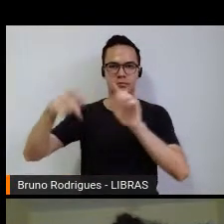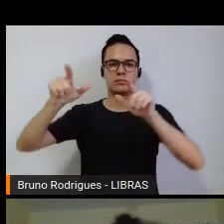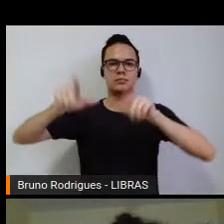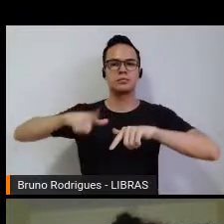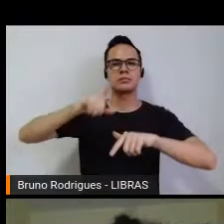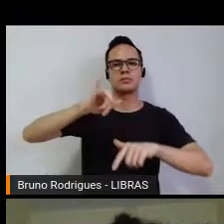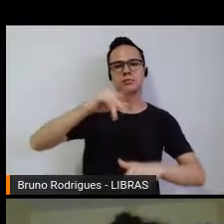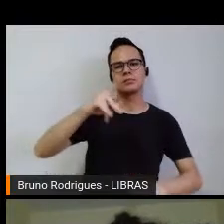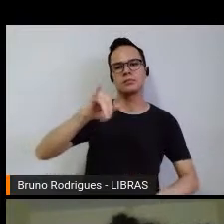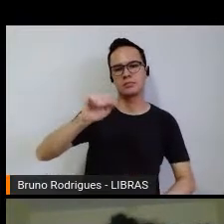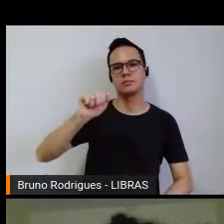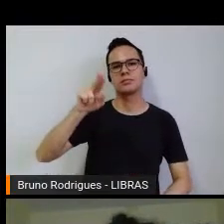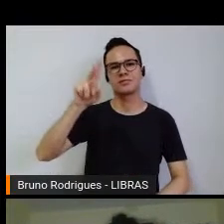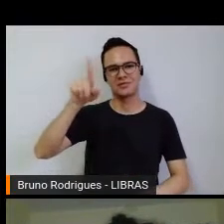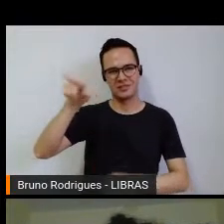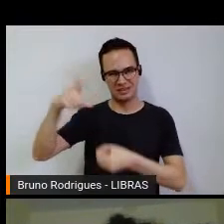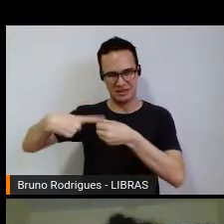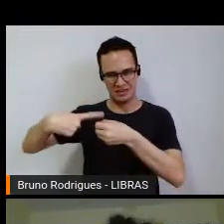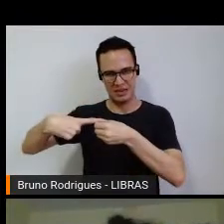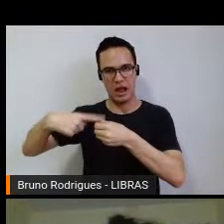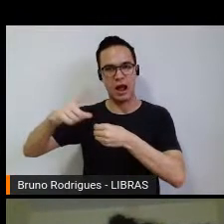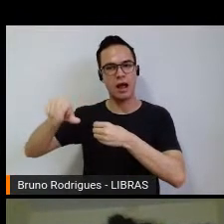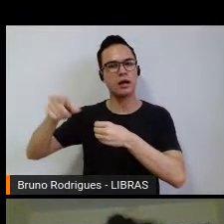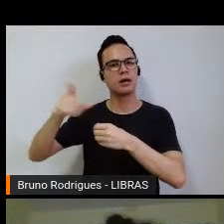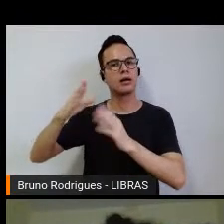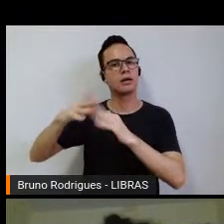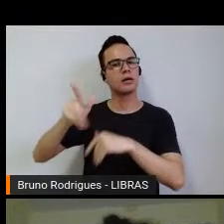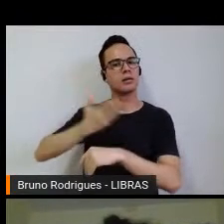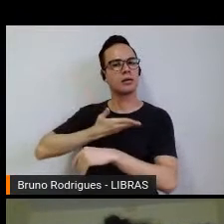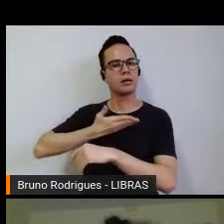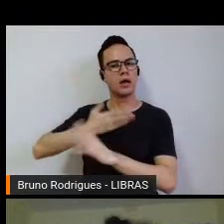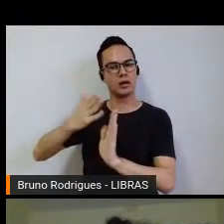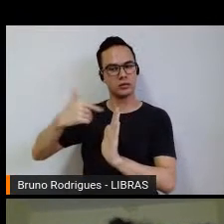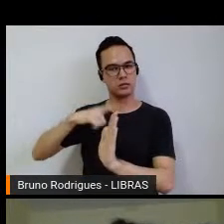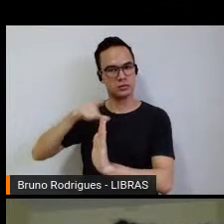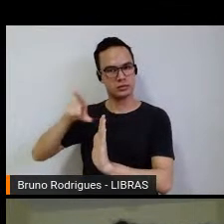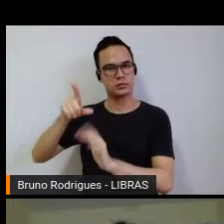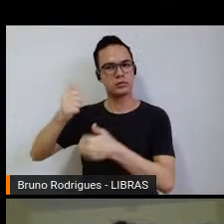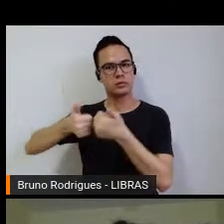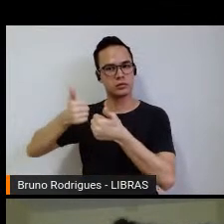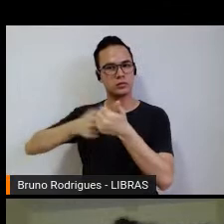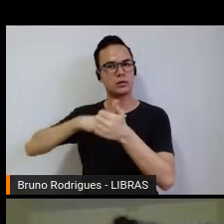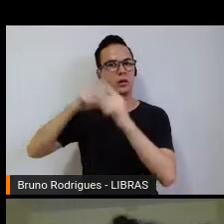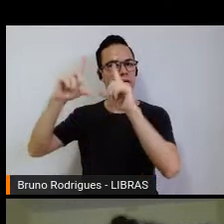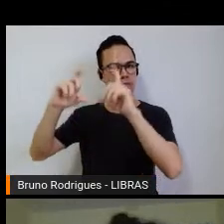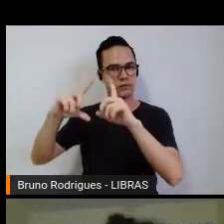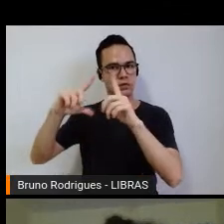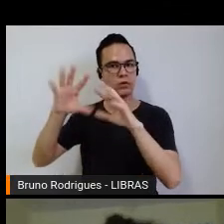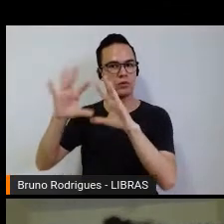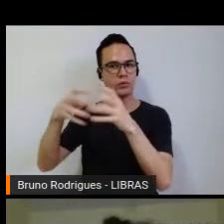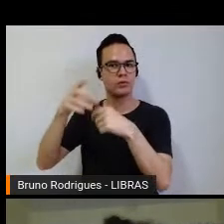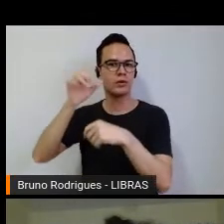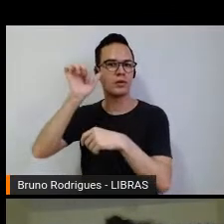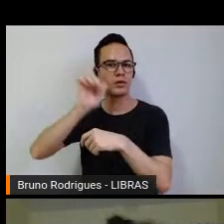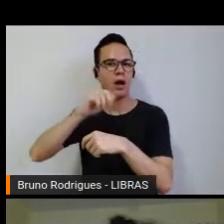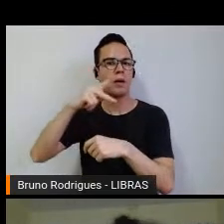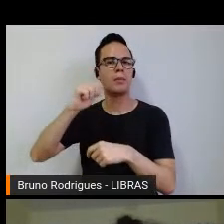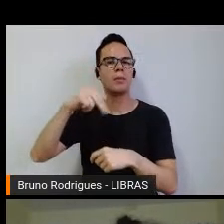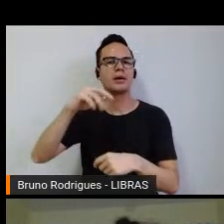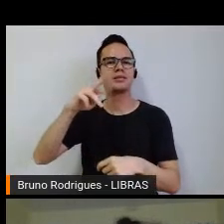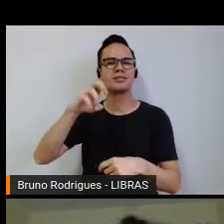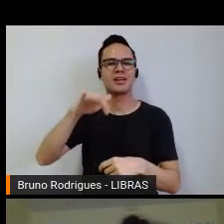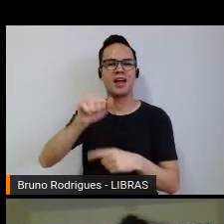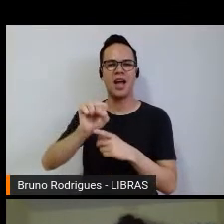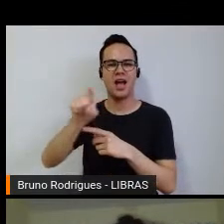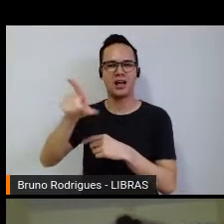e uma amiga que morava na cidade de Piauú, disse, tem um livro que fala sobre a história de Piauú e tem uma foto do time das Panteras de Piauú.